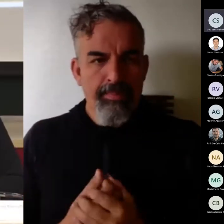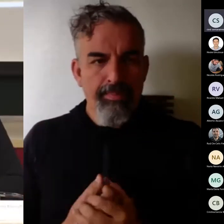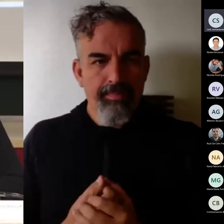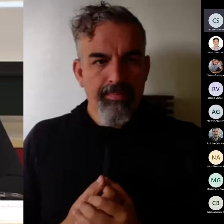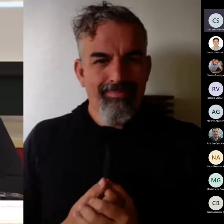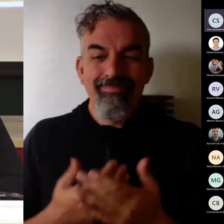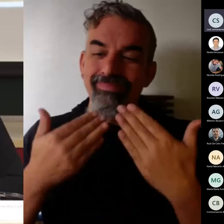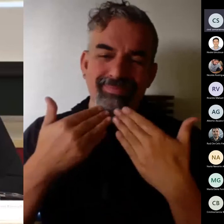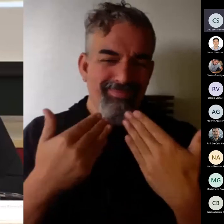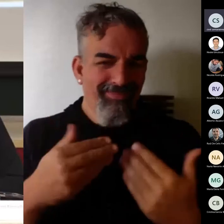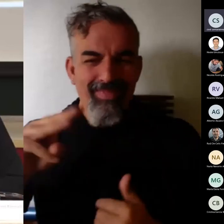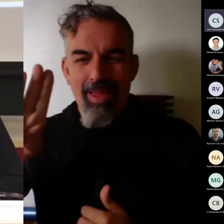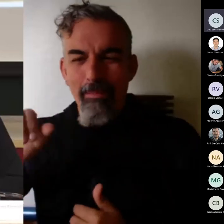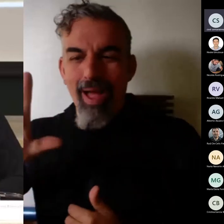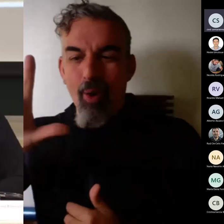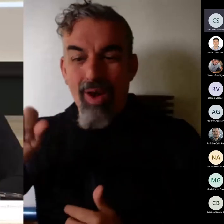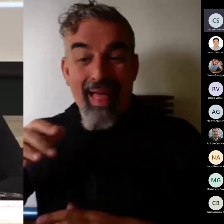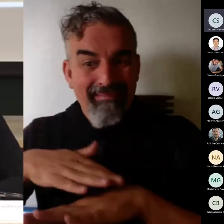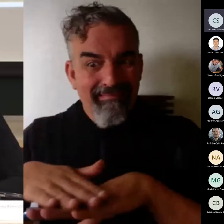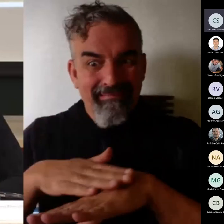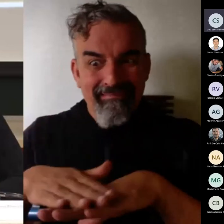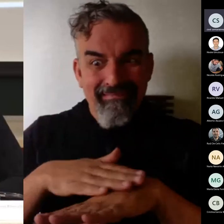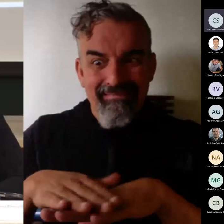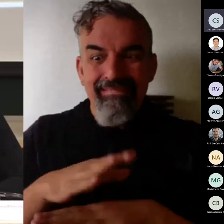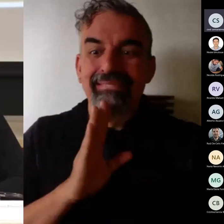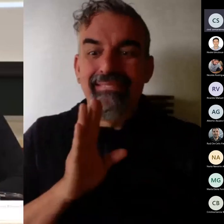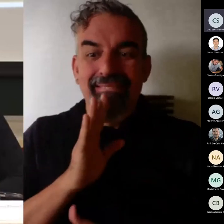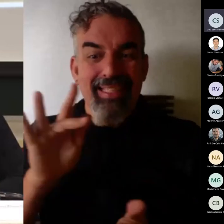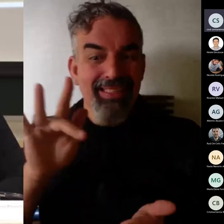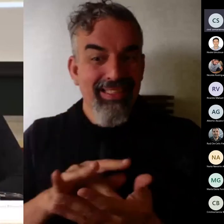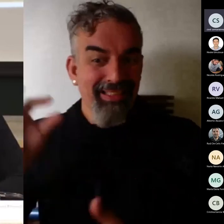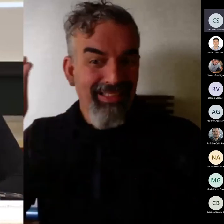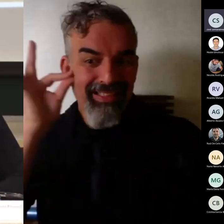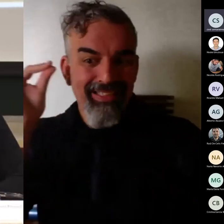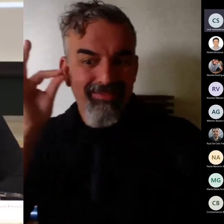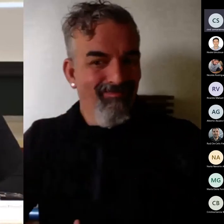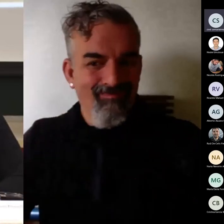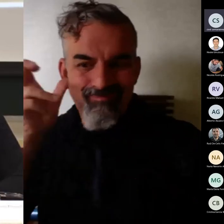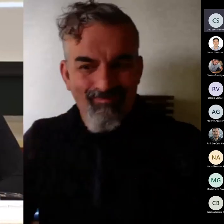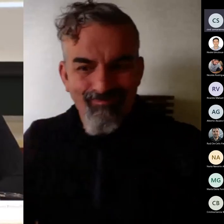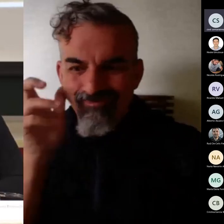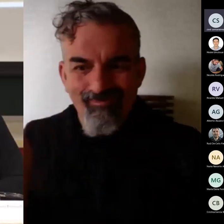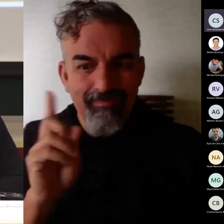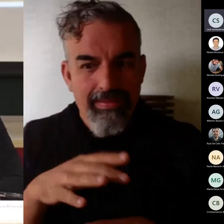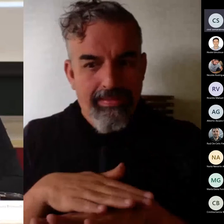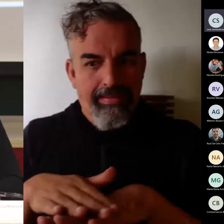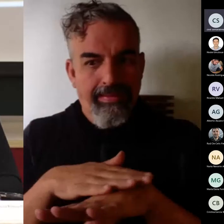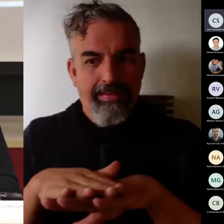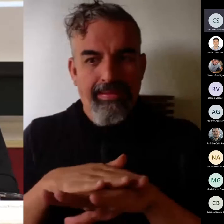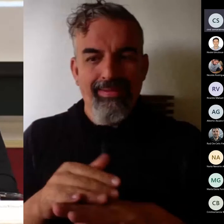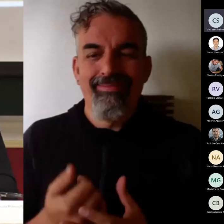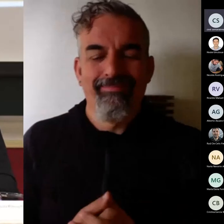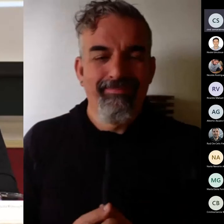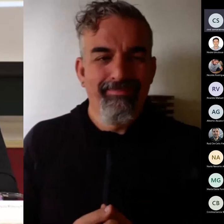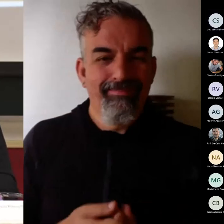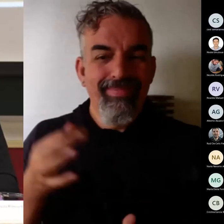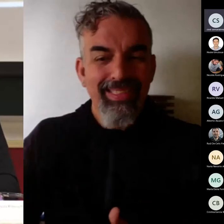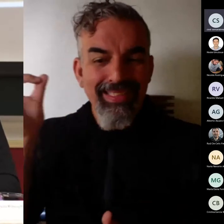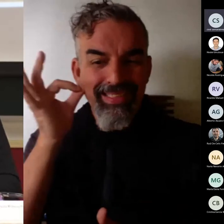gracias Paula disculpad que he tocado donde no debía y había un momento que se ha dejado de escuchar Marce por favor